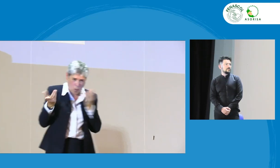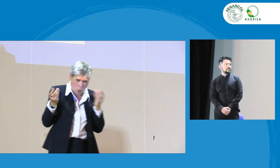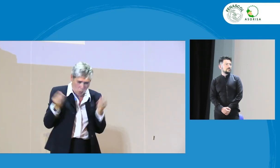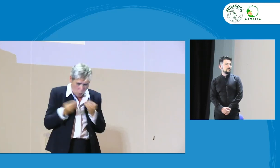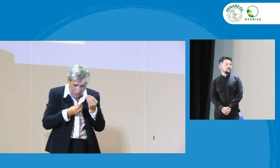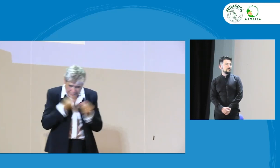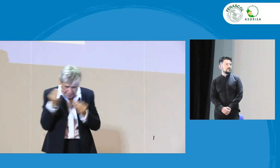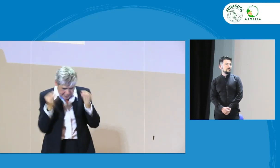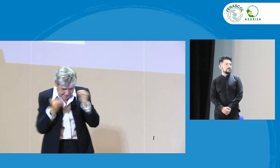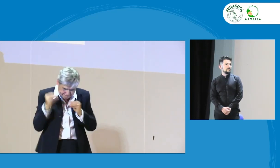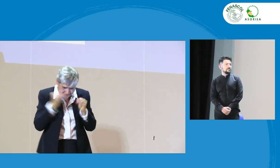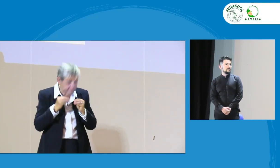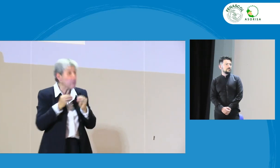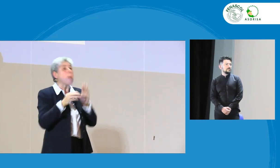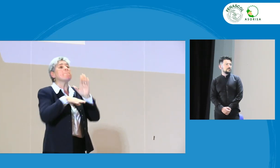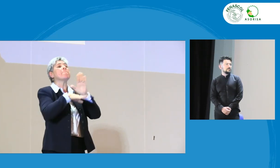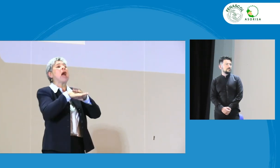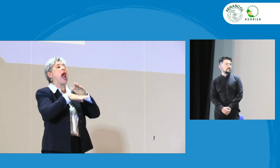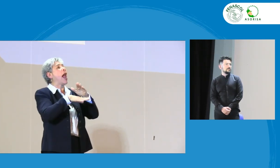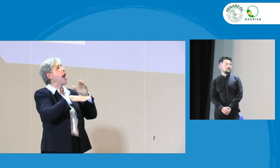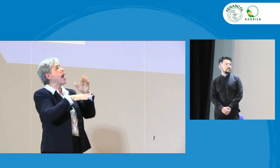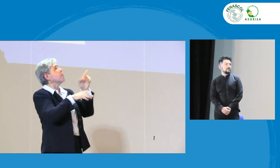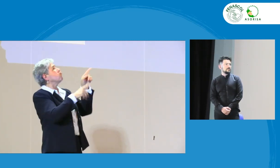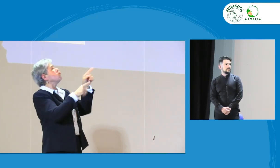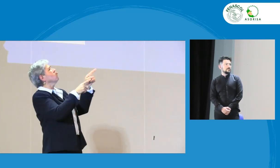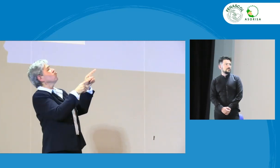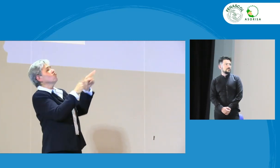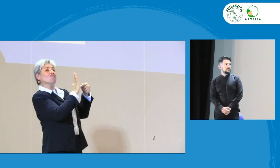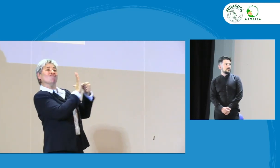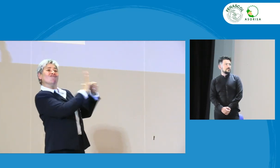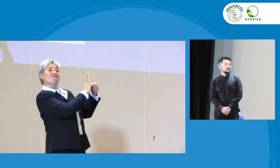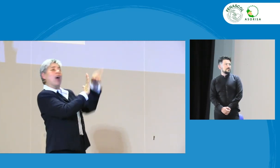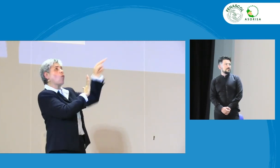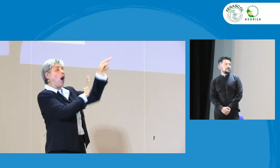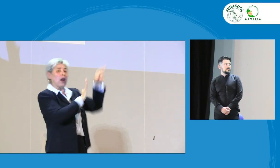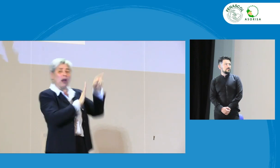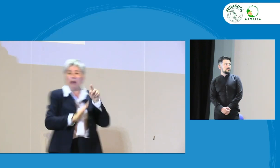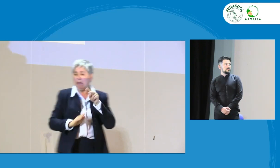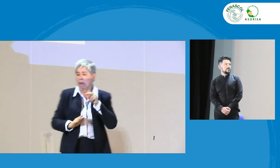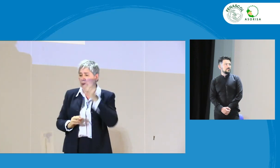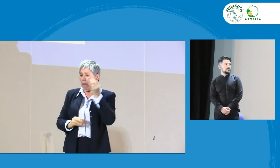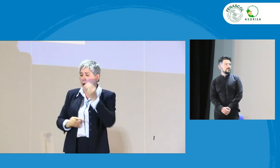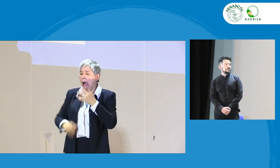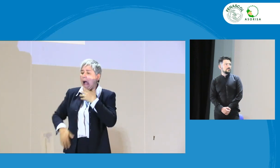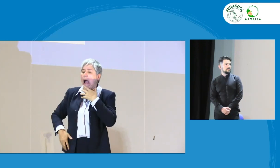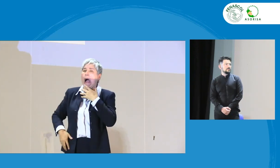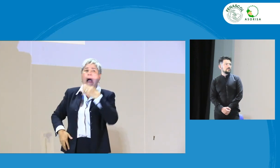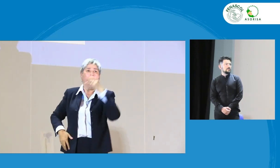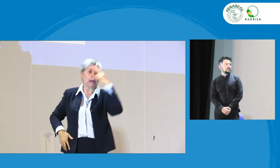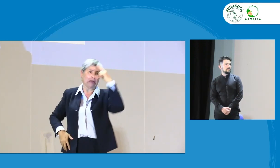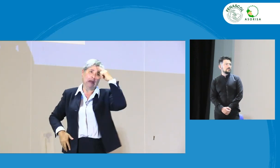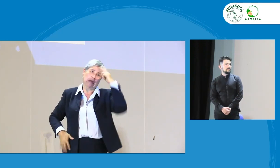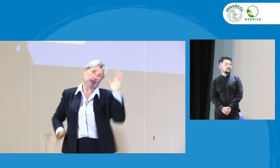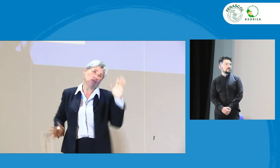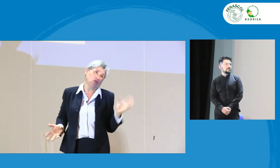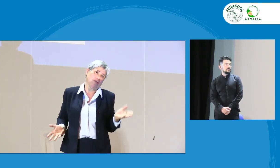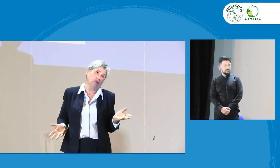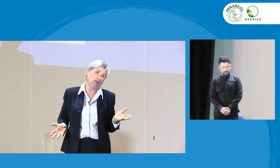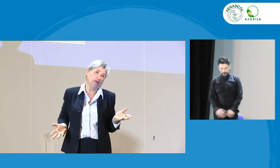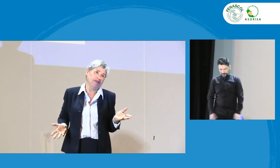pensarlas, pensar y mostrarlo ante el consejo para que diga, sí, claro, tiene toda la